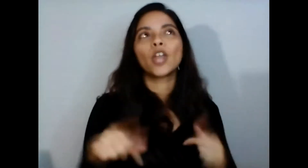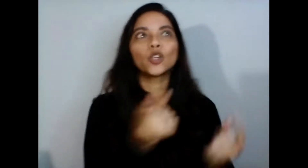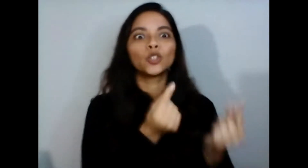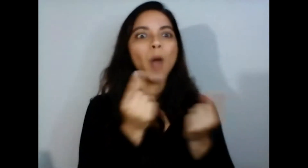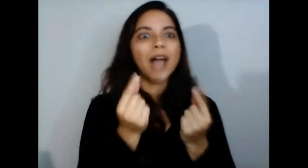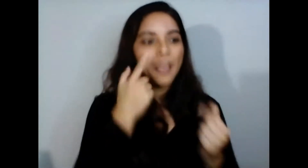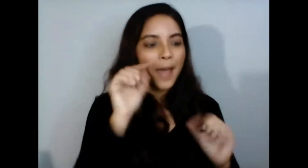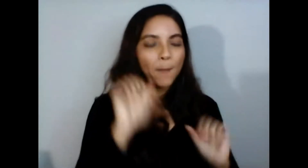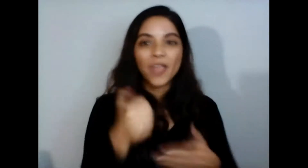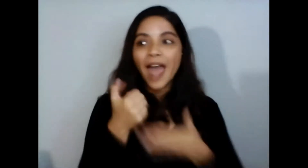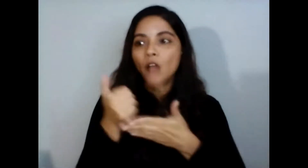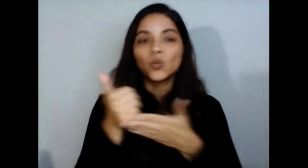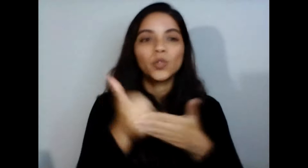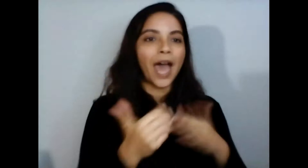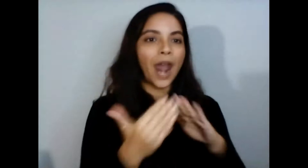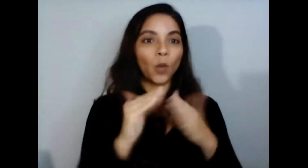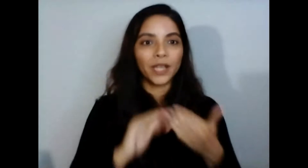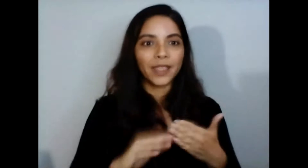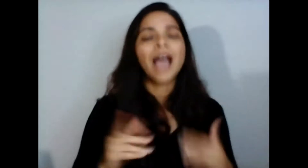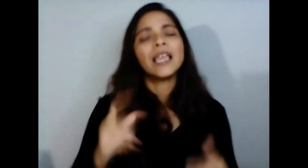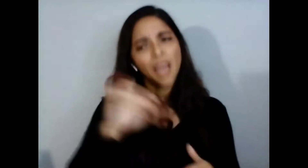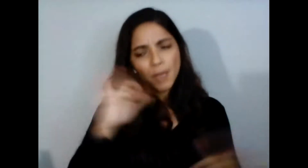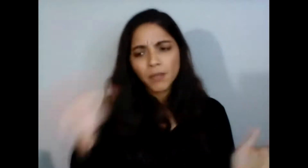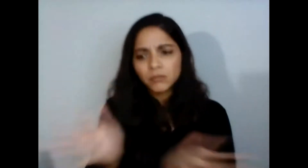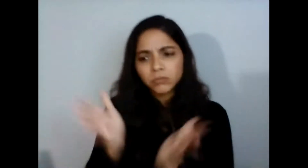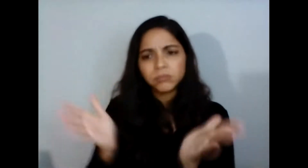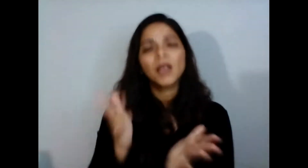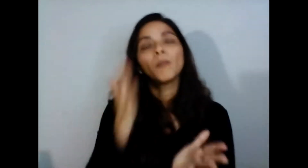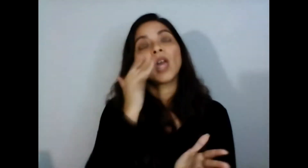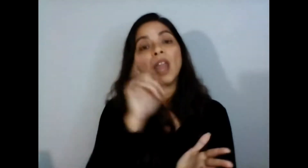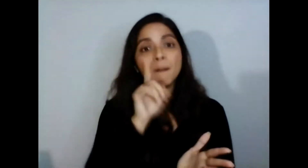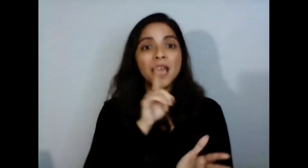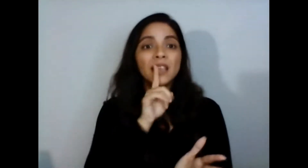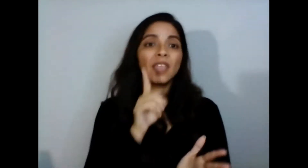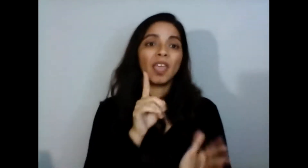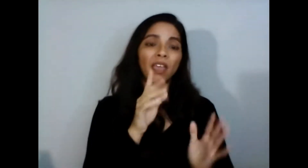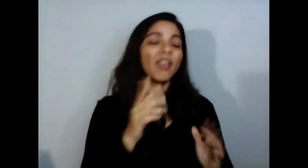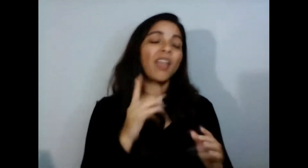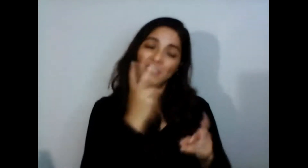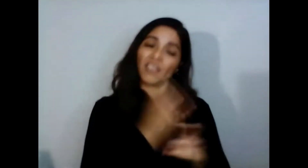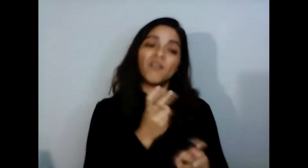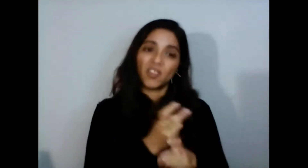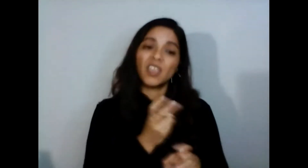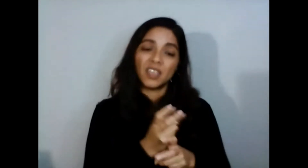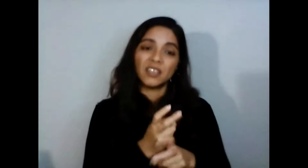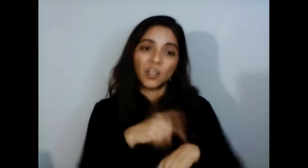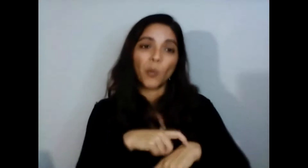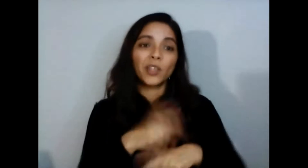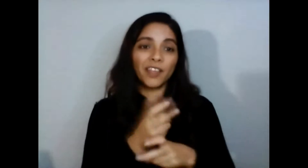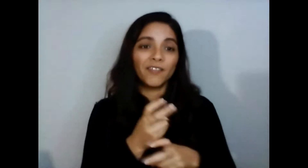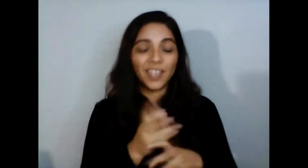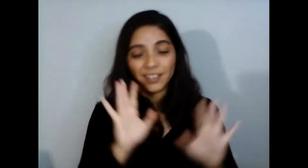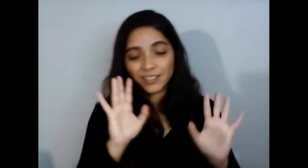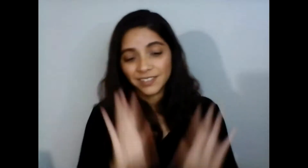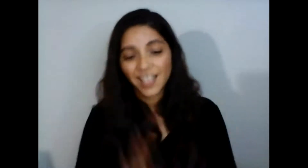mantengan esa higiene porque de verdad les digo es bien difícil sí gracias me tiran por ahí sin